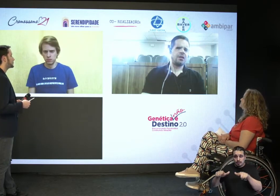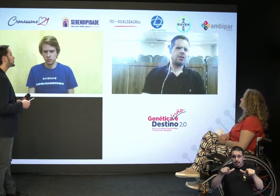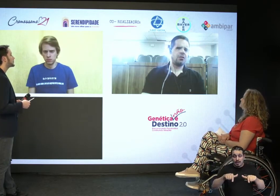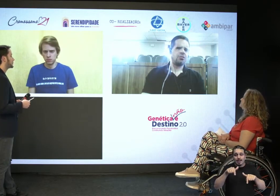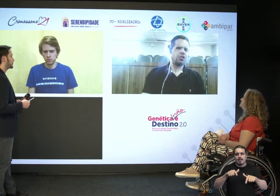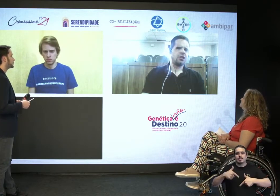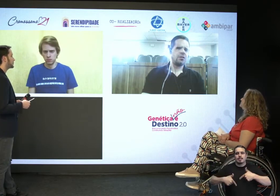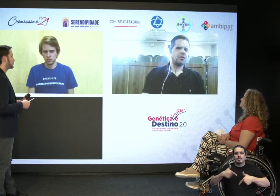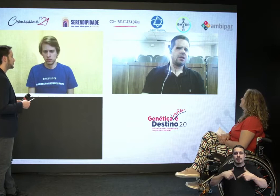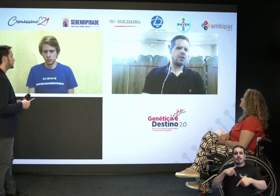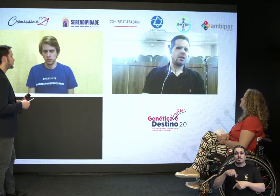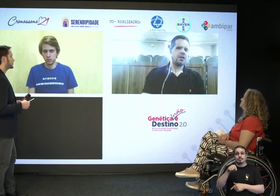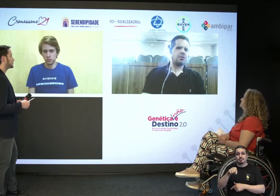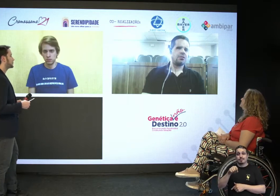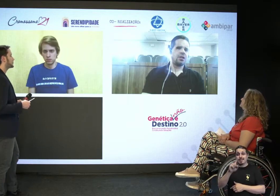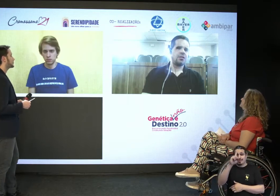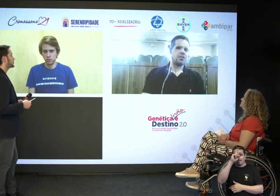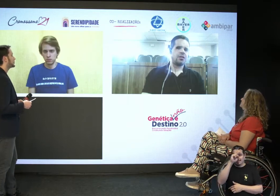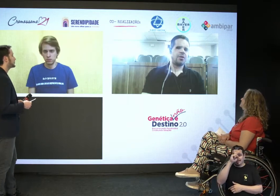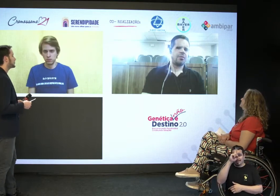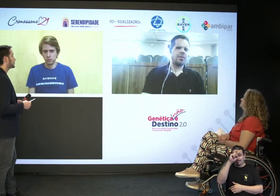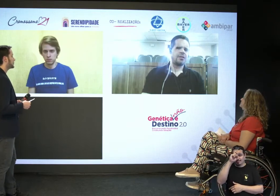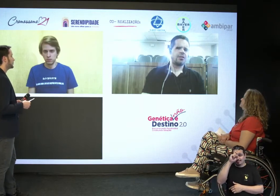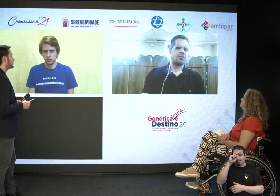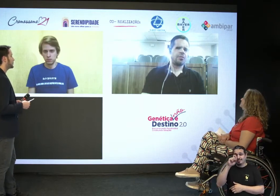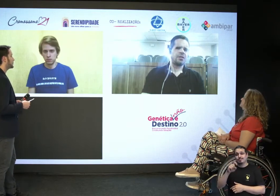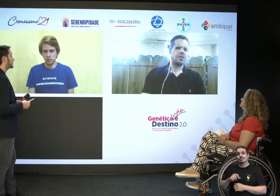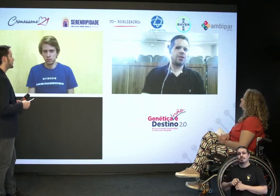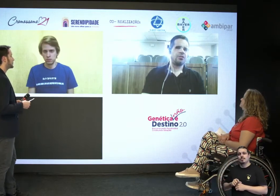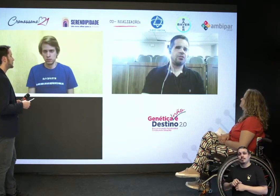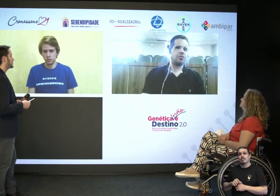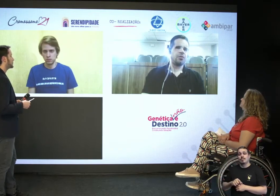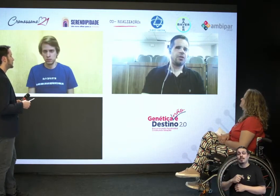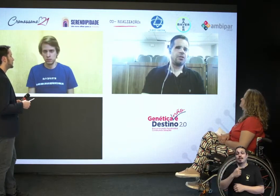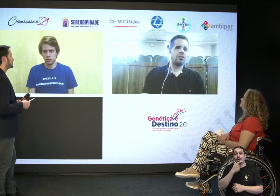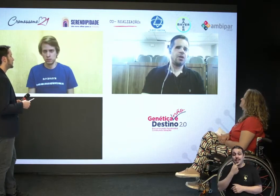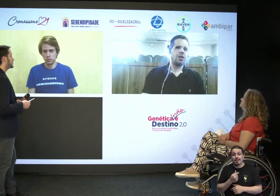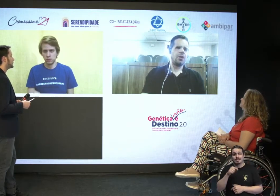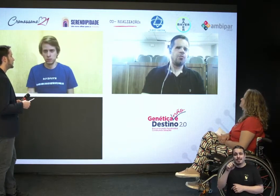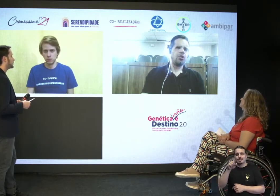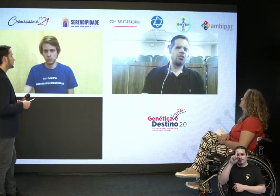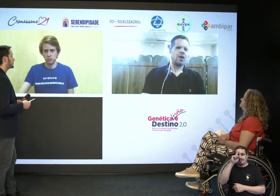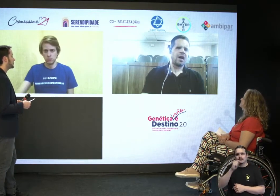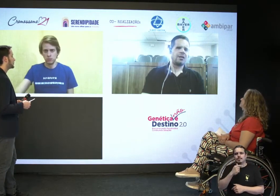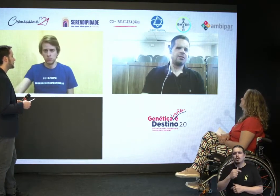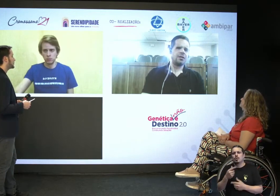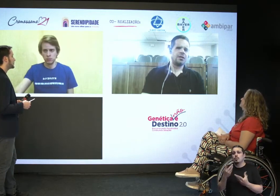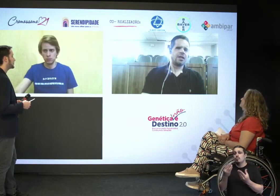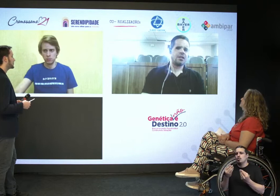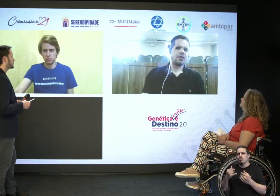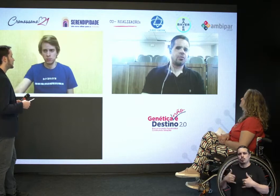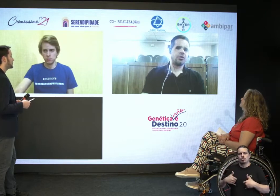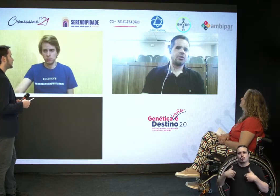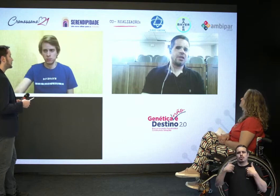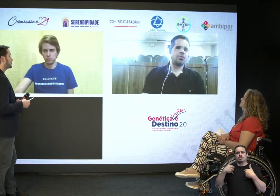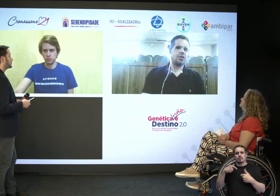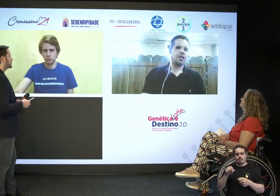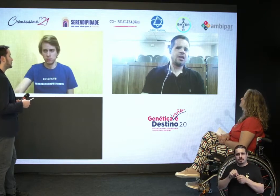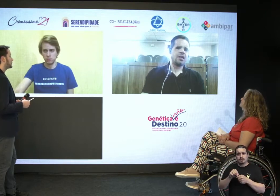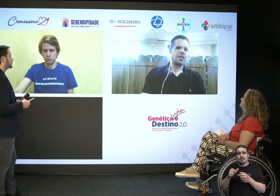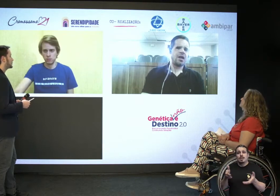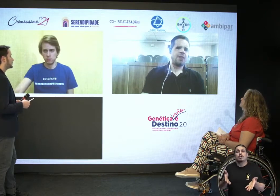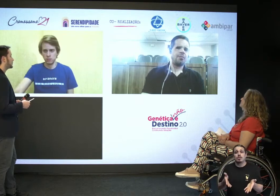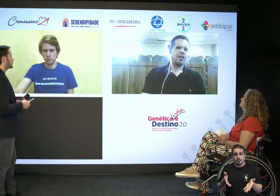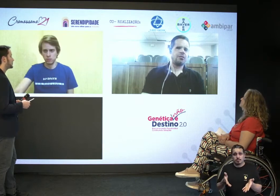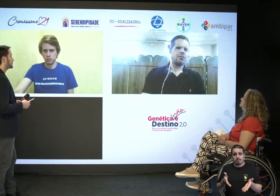tinha, né, não tinha isso. é a primeira vez que eu tô participando de um grupo e tô muito honrado em ter essa oportunidade de poder trabalhar